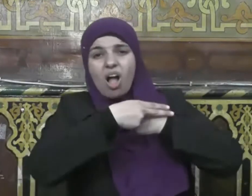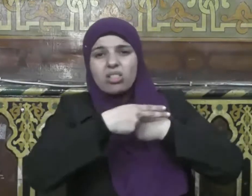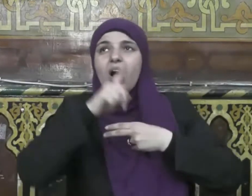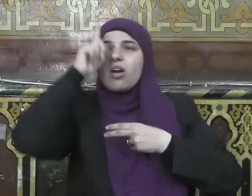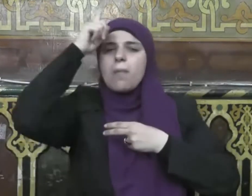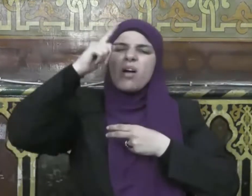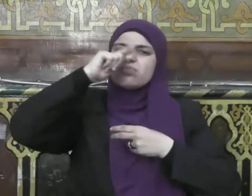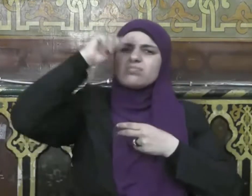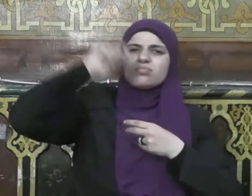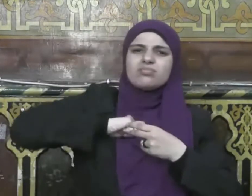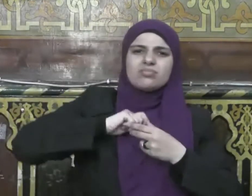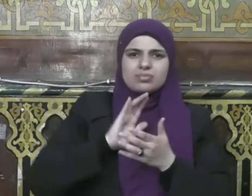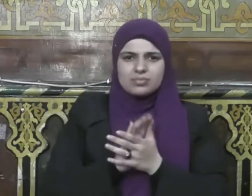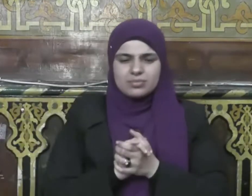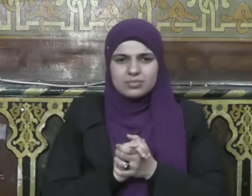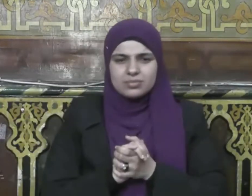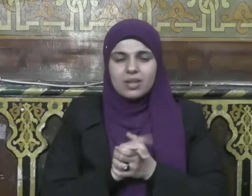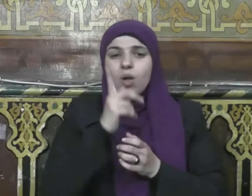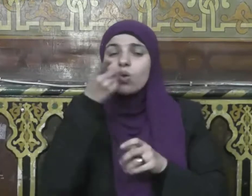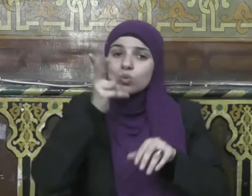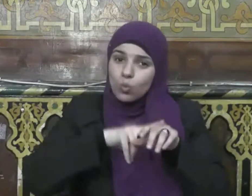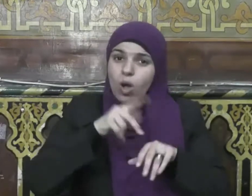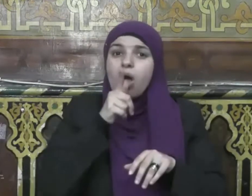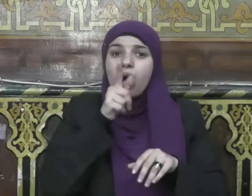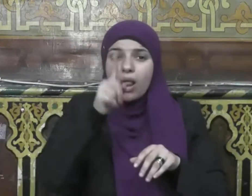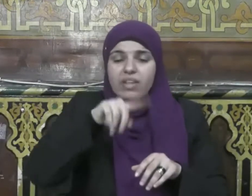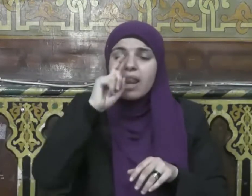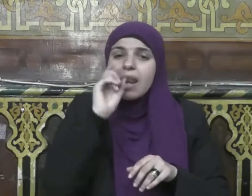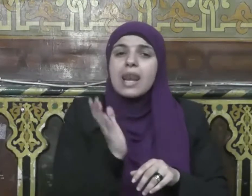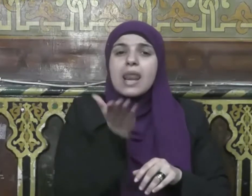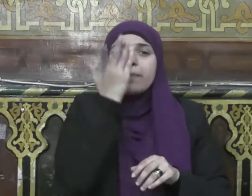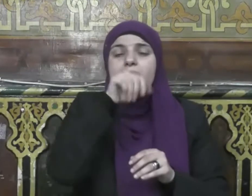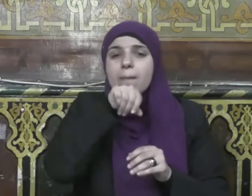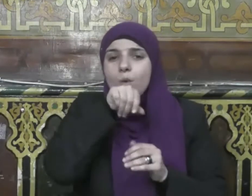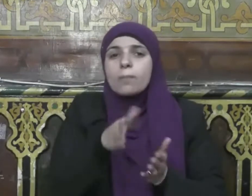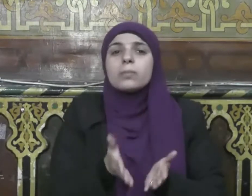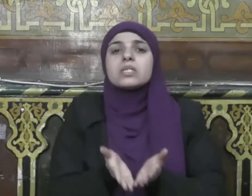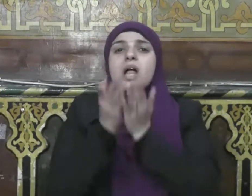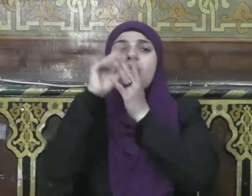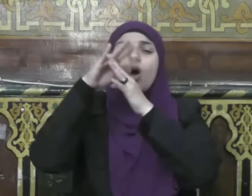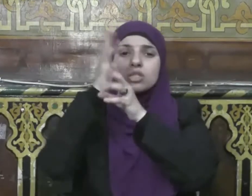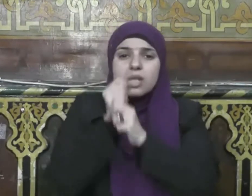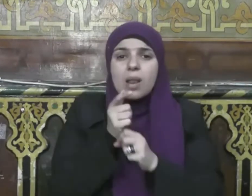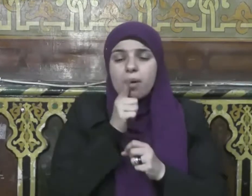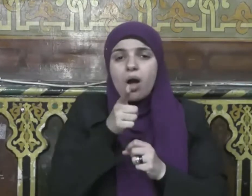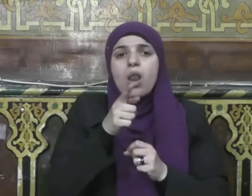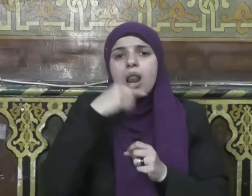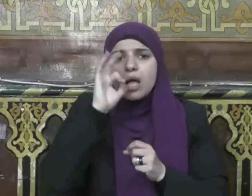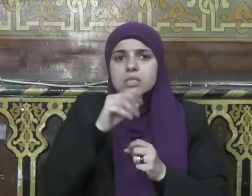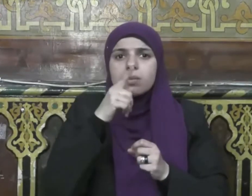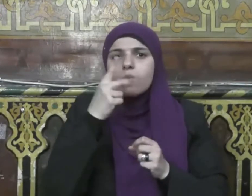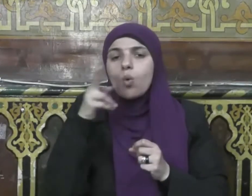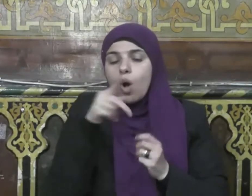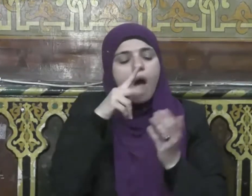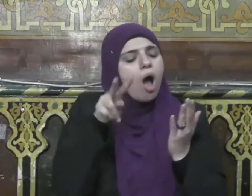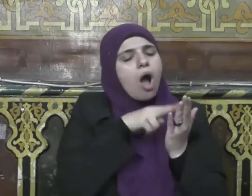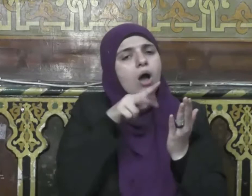عليه وسلم اقرأوا إن شئتم قول الله تعالى فهل عسيتم إن